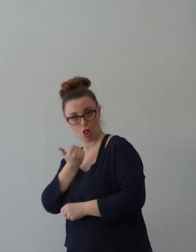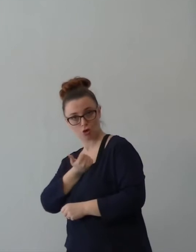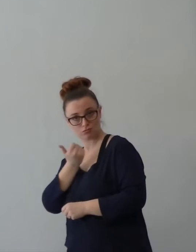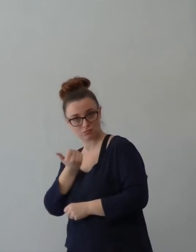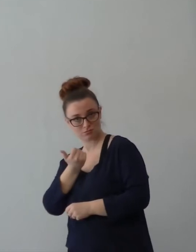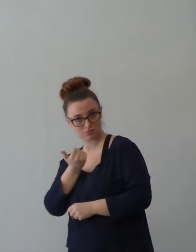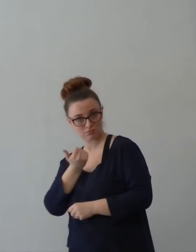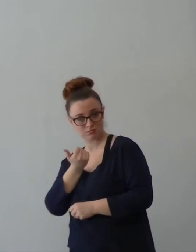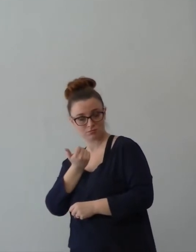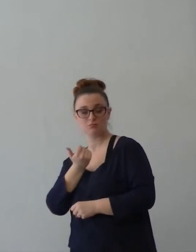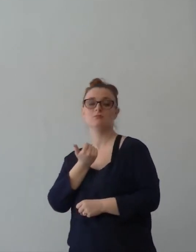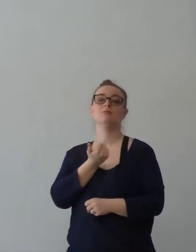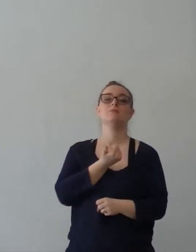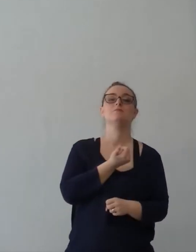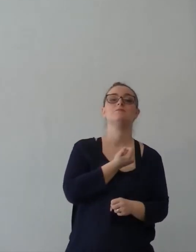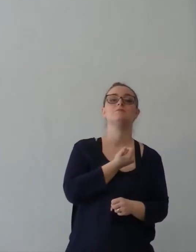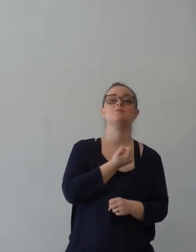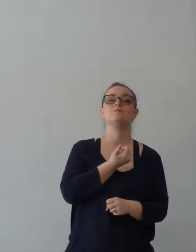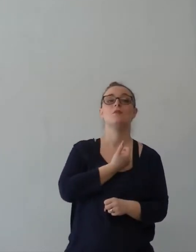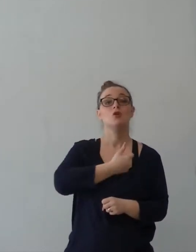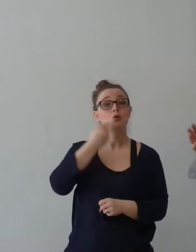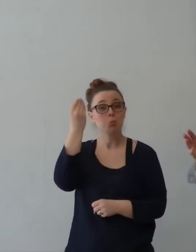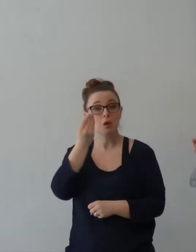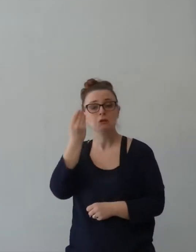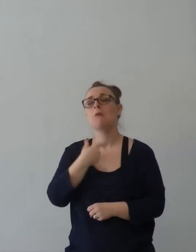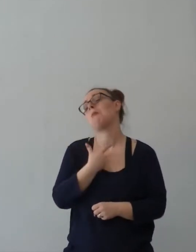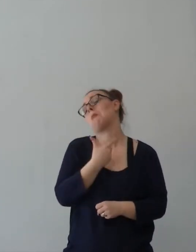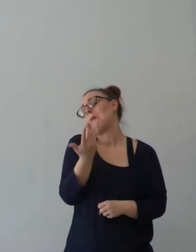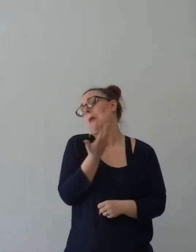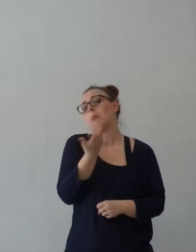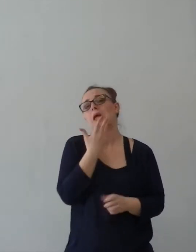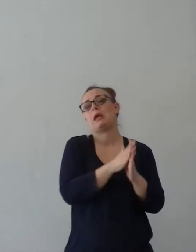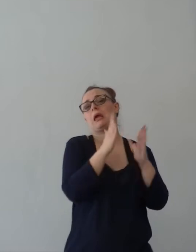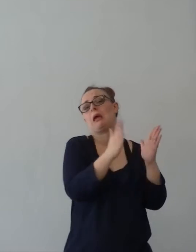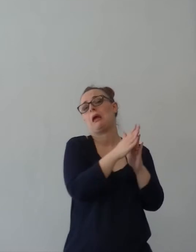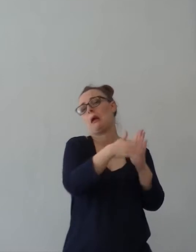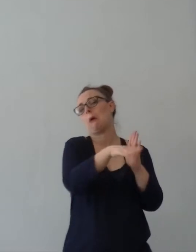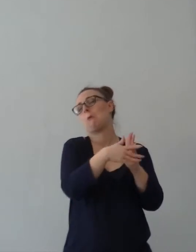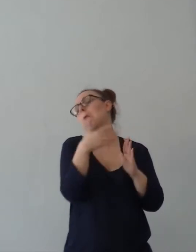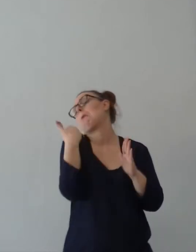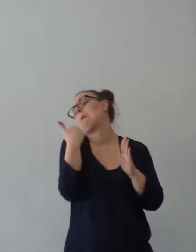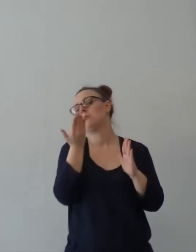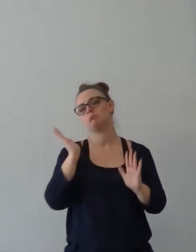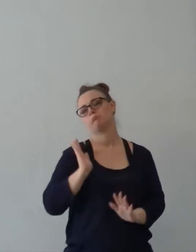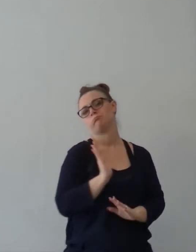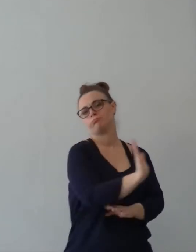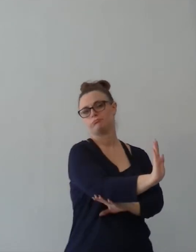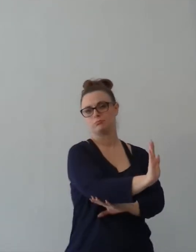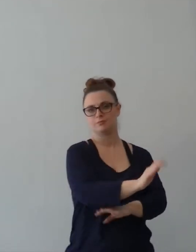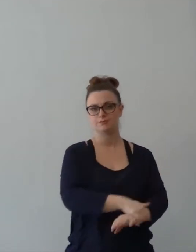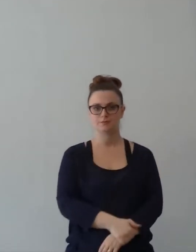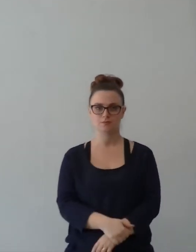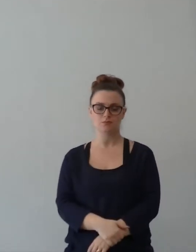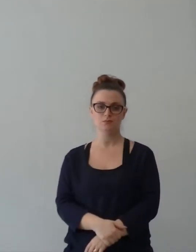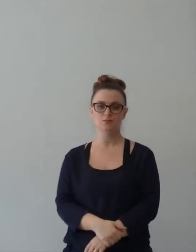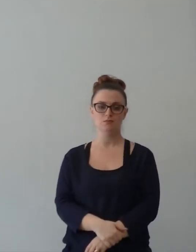lupo solidario, se credi di poter fare almeno della chiesa locale, ci sono tante persone, sto, non litigando, sto